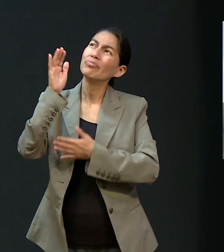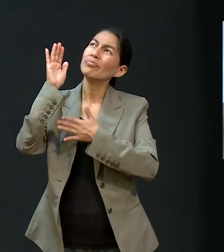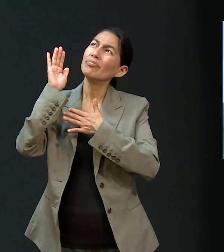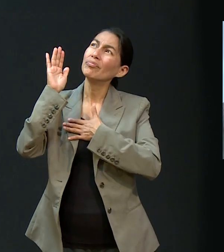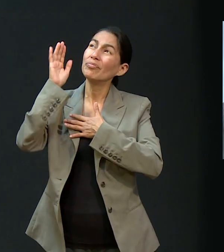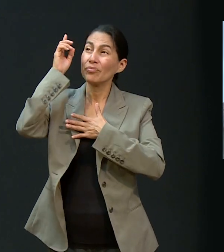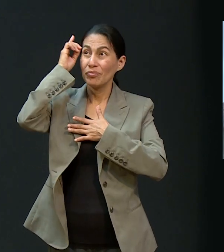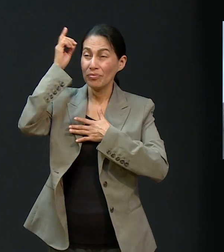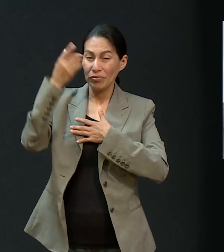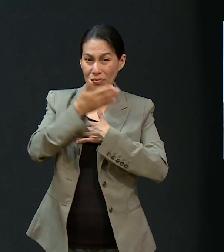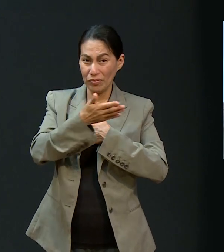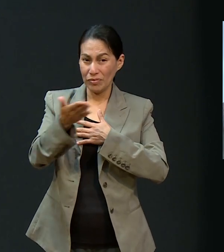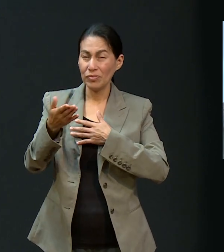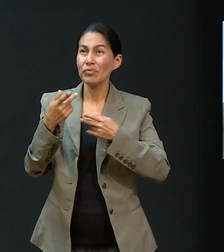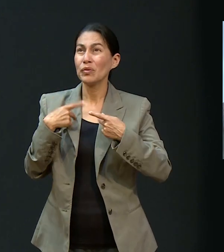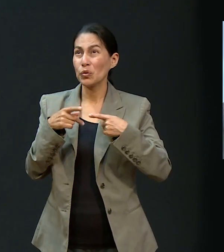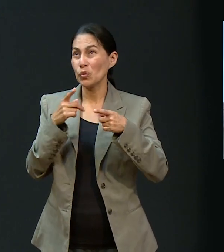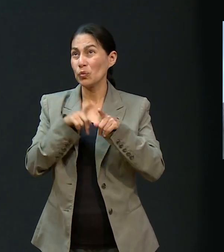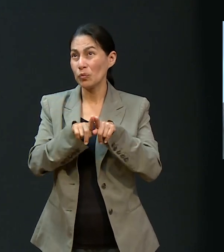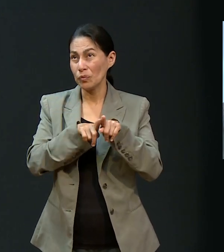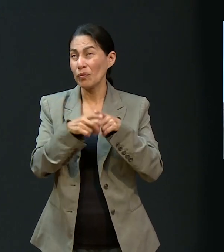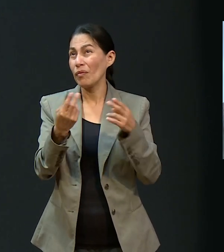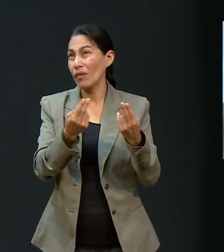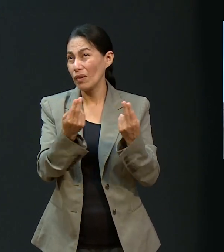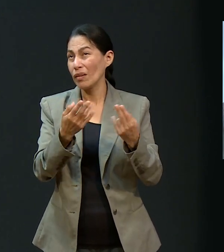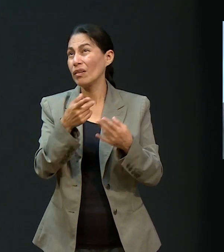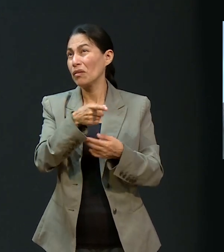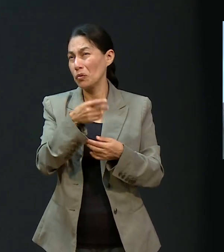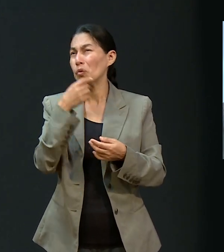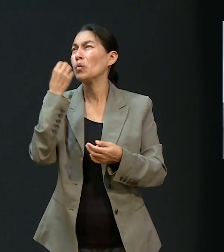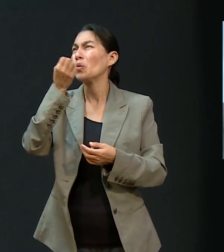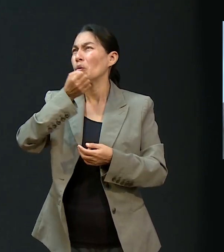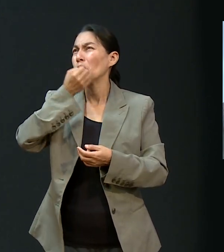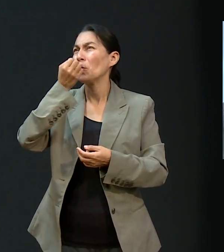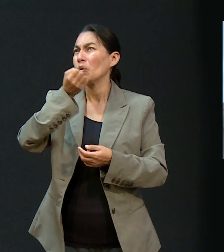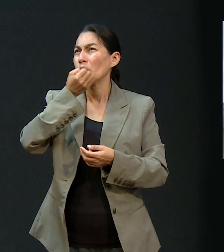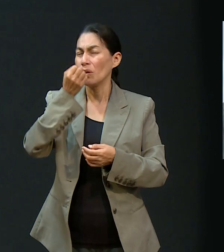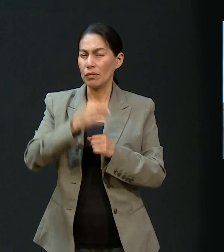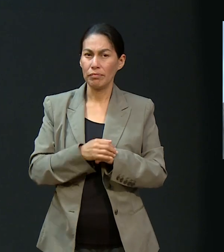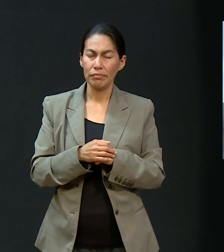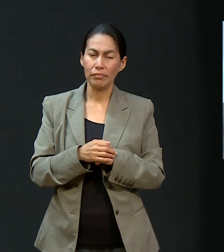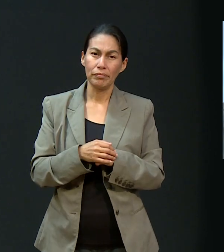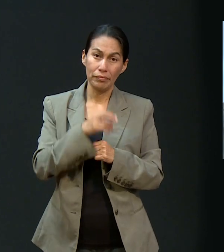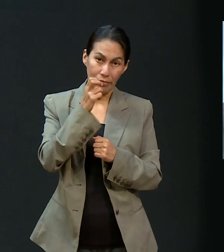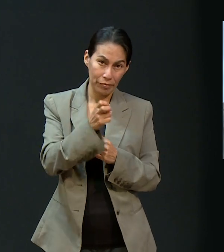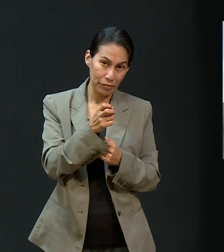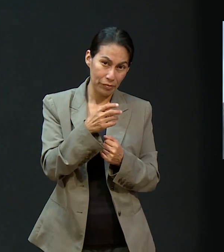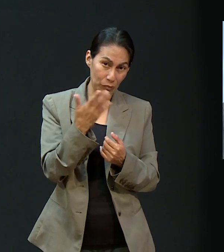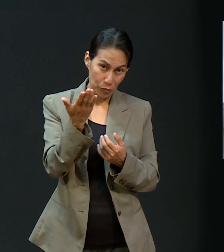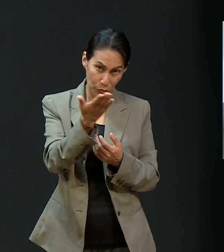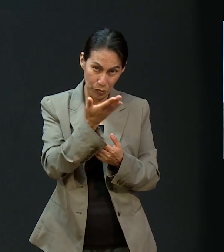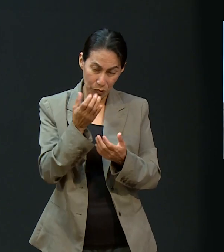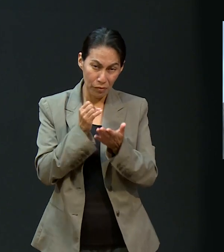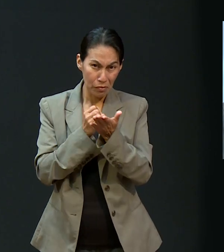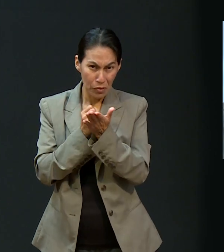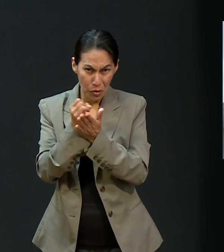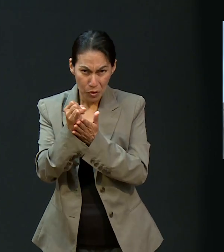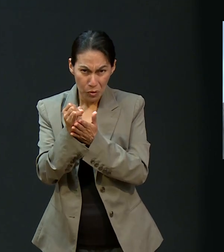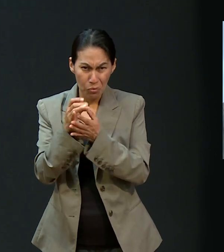orando, comprometiéndote con Dios para orar por tus hermanos y hermanas. Durante el 2023, que esto sea